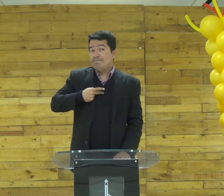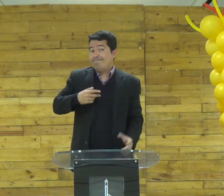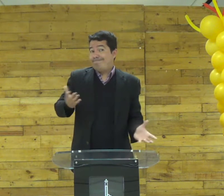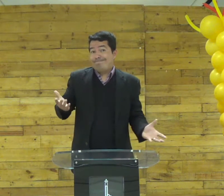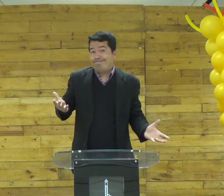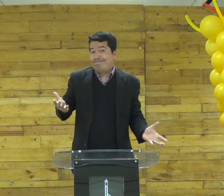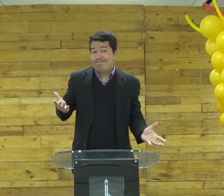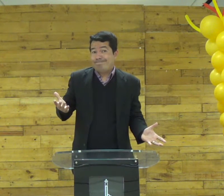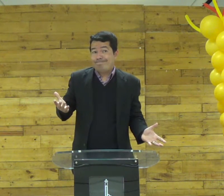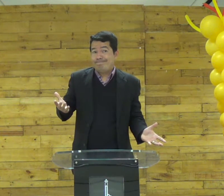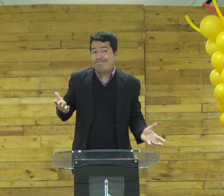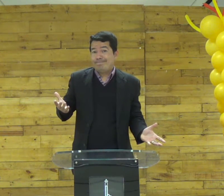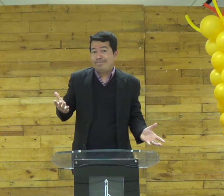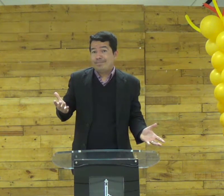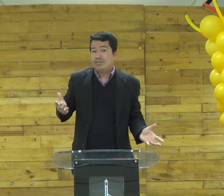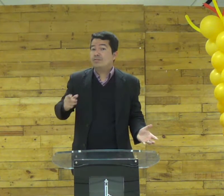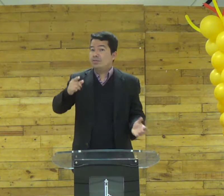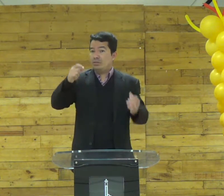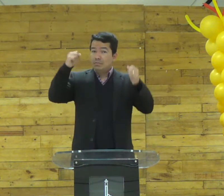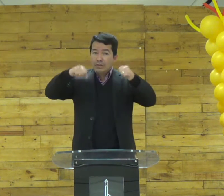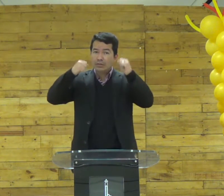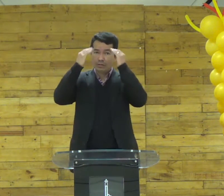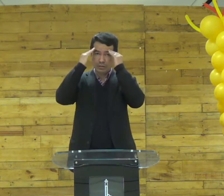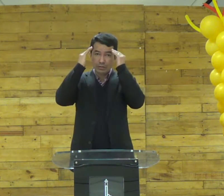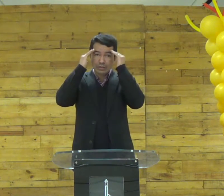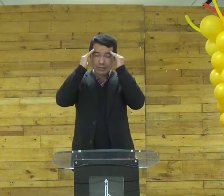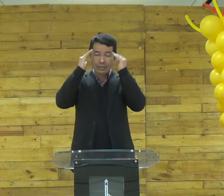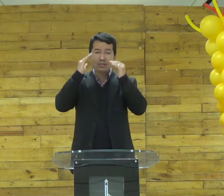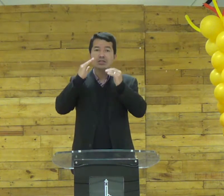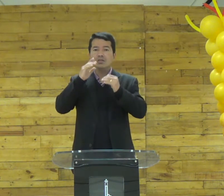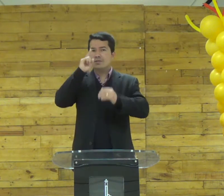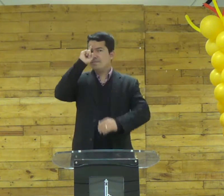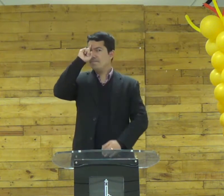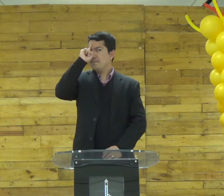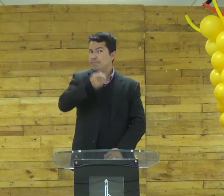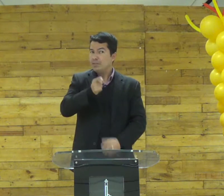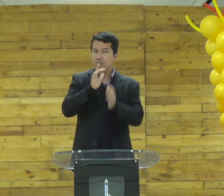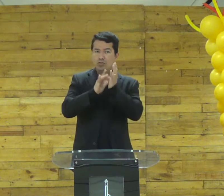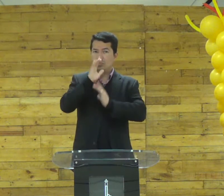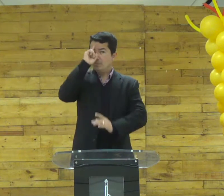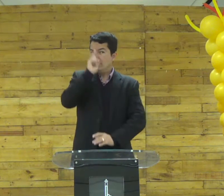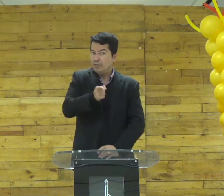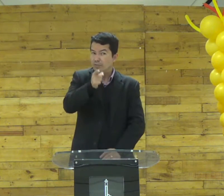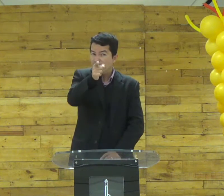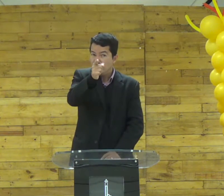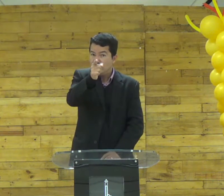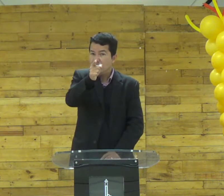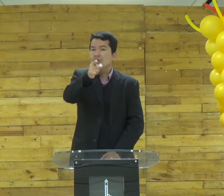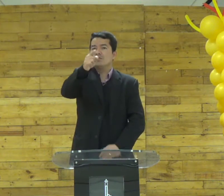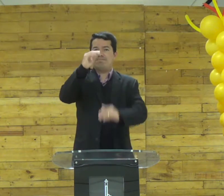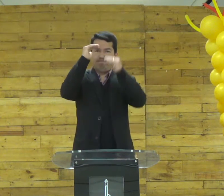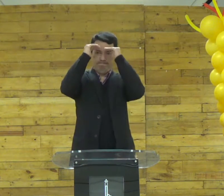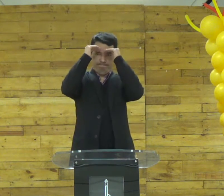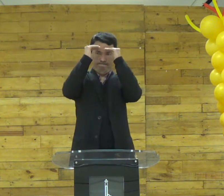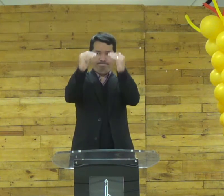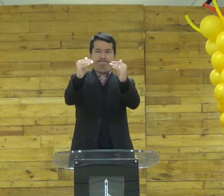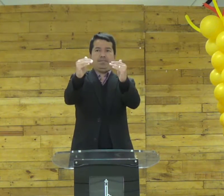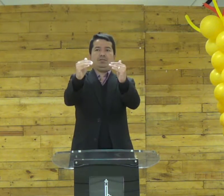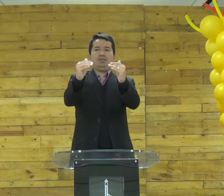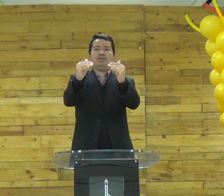acontecer você só pensa em você pensamento egoísta você tem que entender que os mandamentos de Jesus devem ser